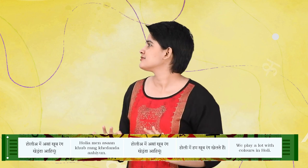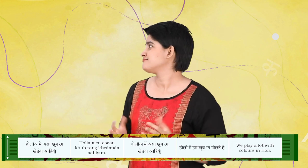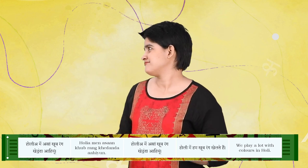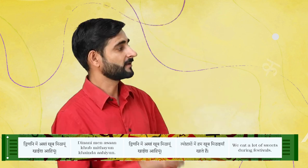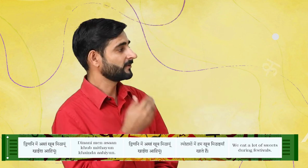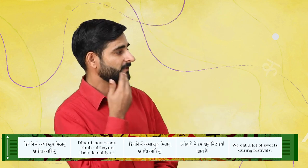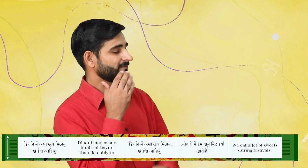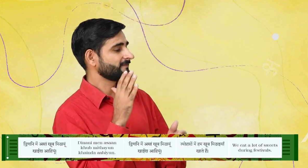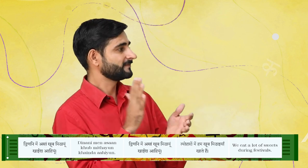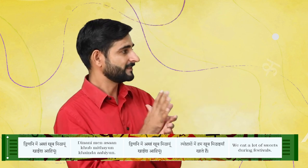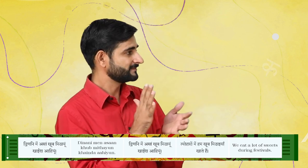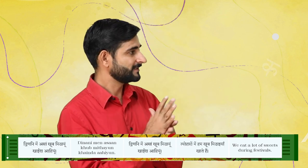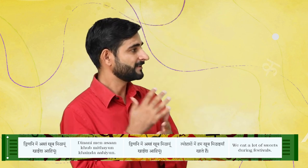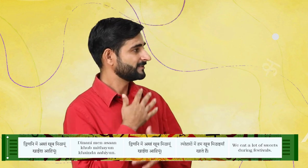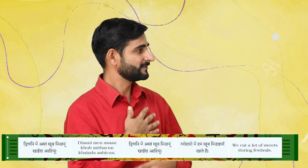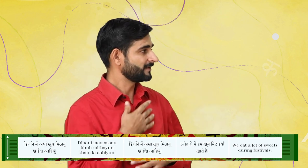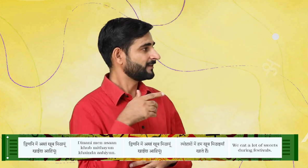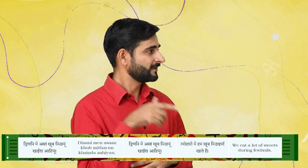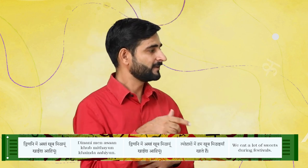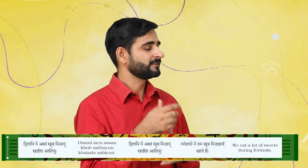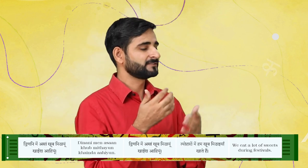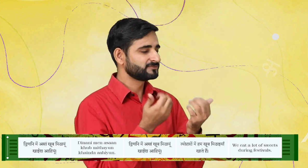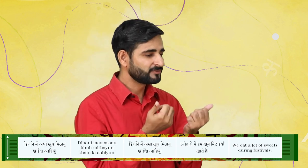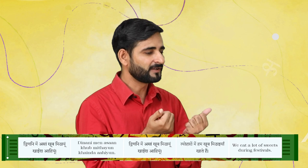डिनन में असा खूब मिठायूं खाईंदा आहेू.